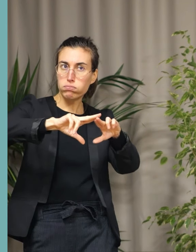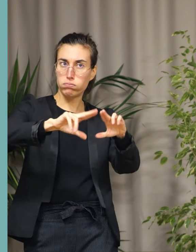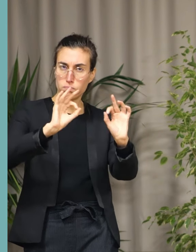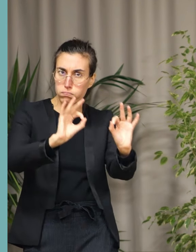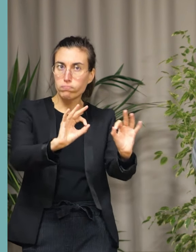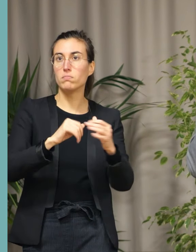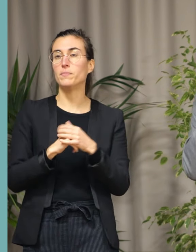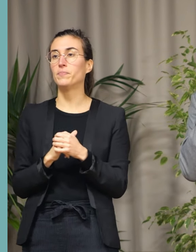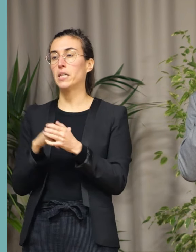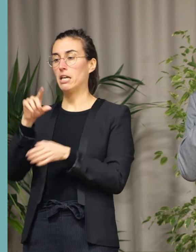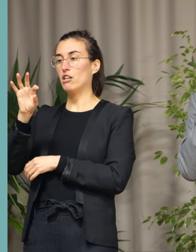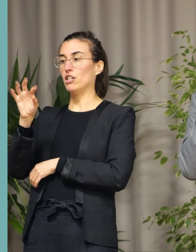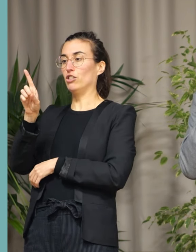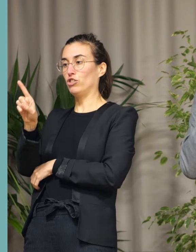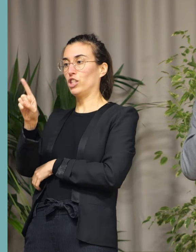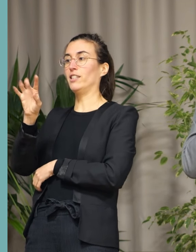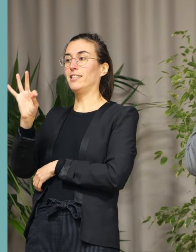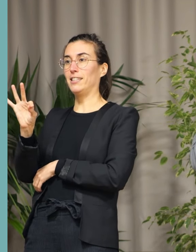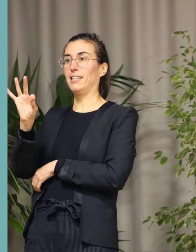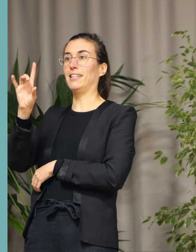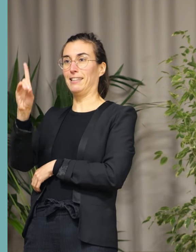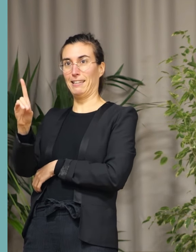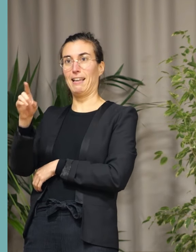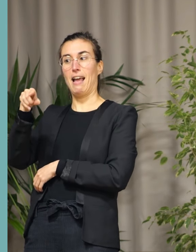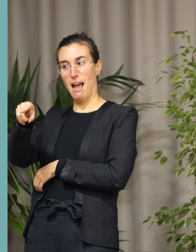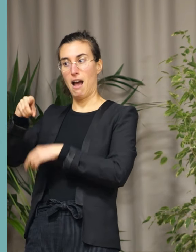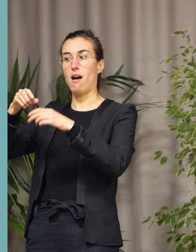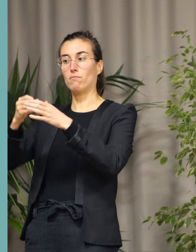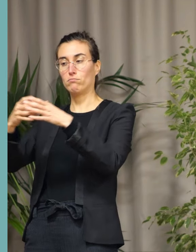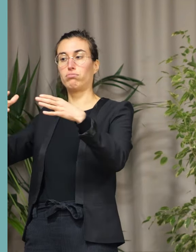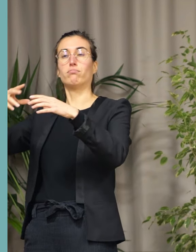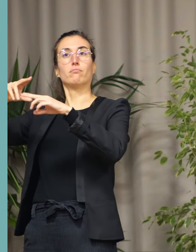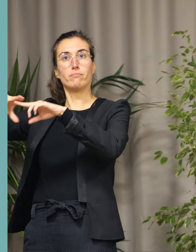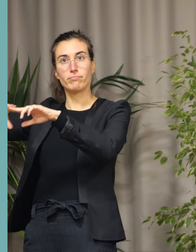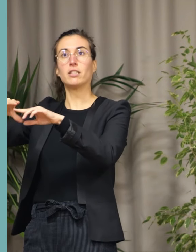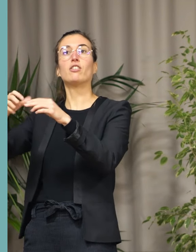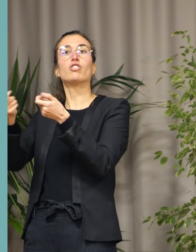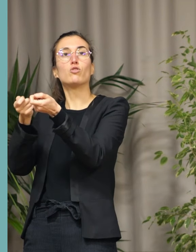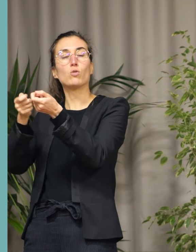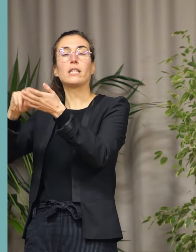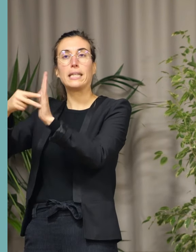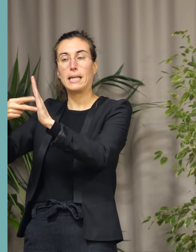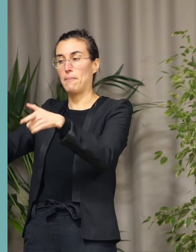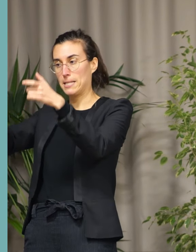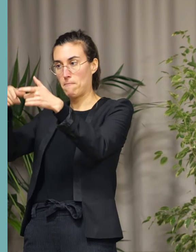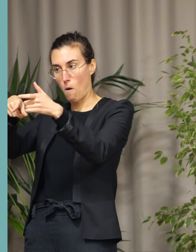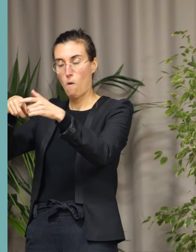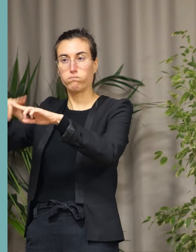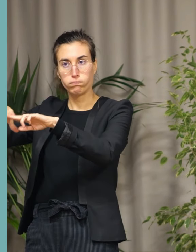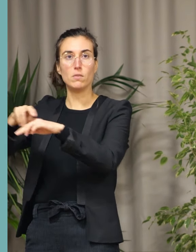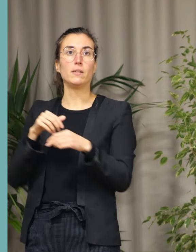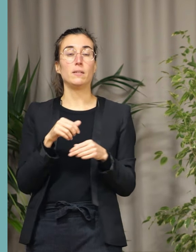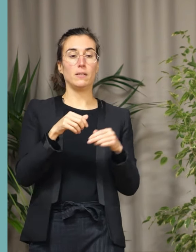de la GTB, gestion technique des bâtiments, l'égo-complexe de la cressonnière,